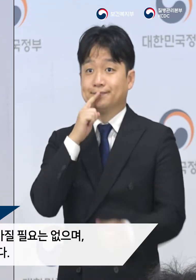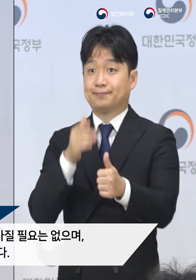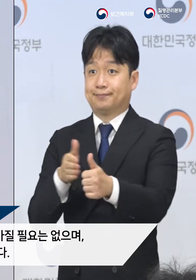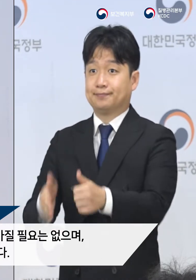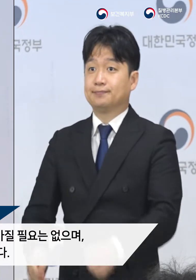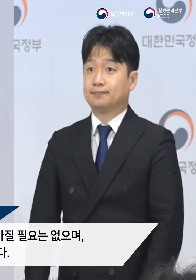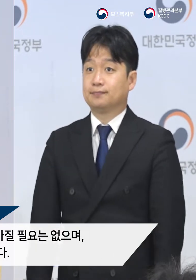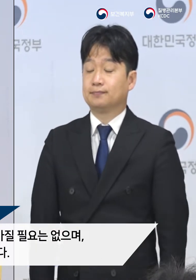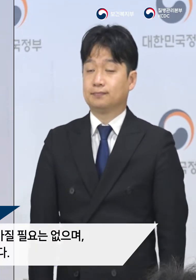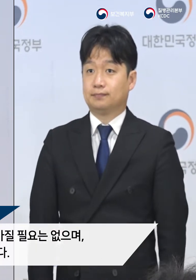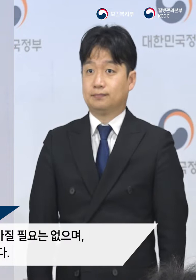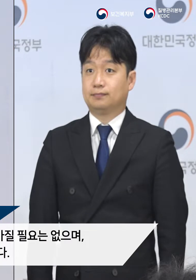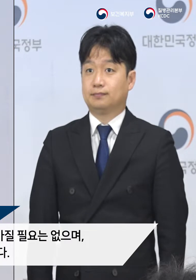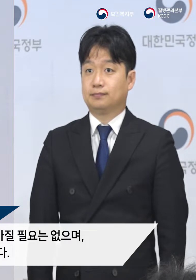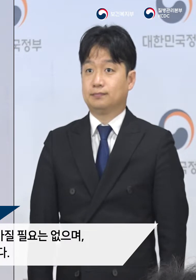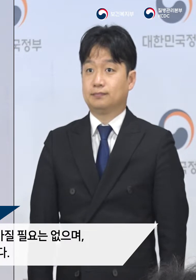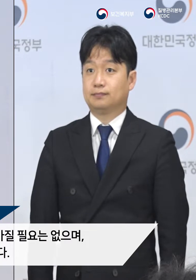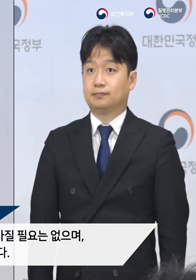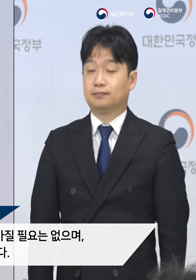있을 것을 당부드립니다.